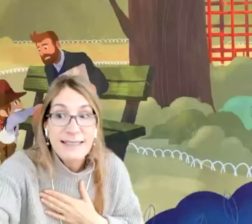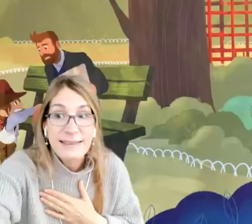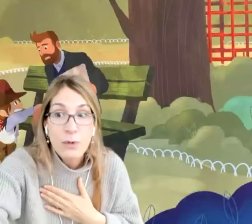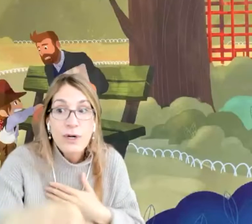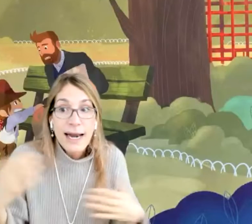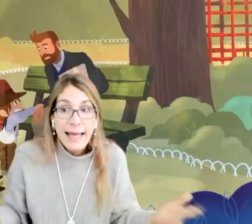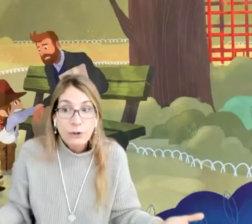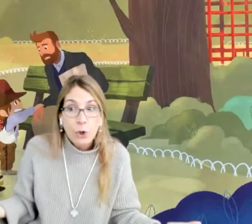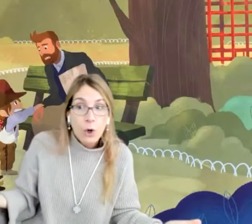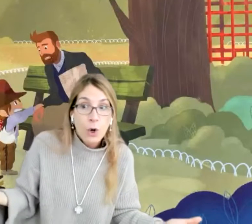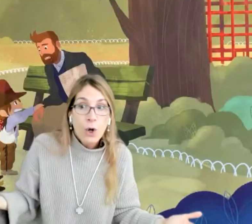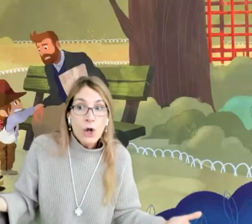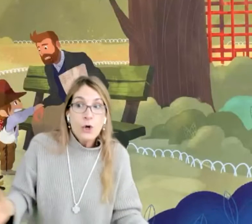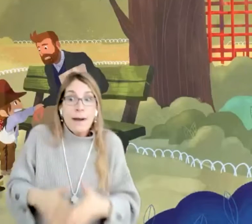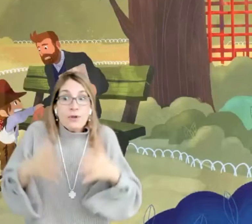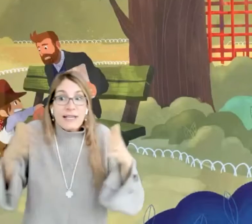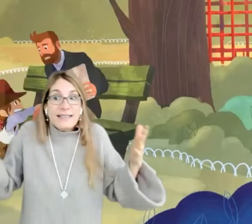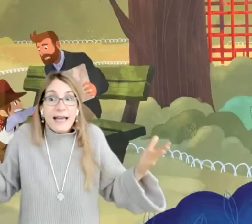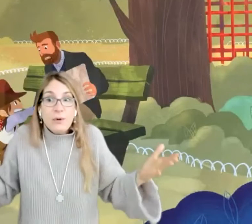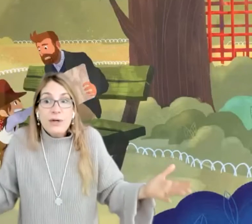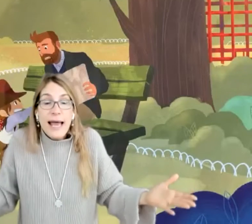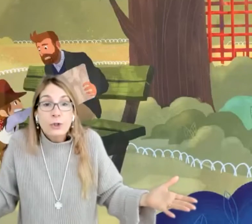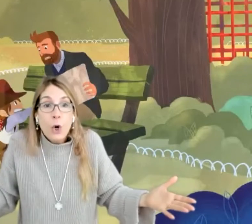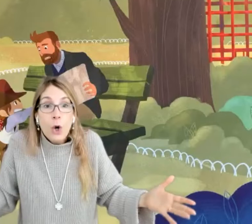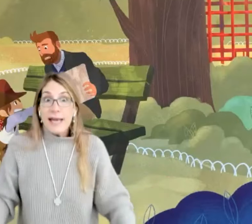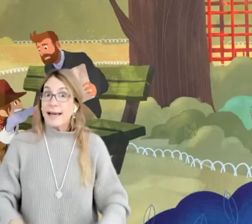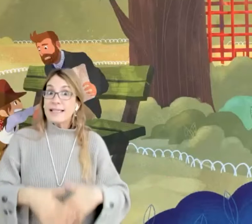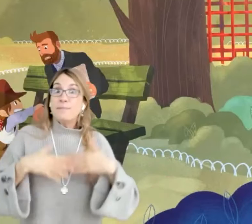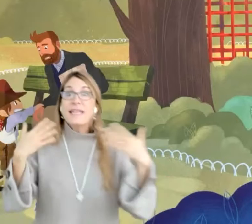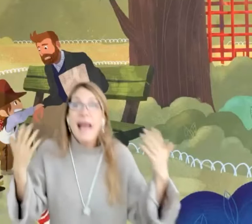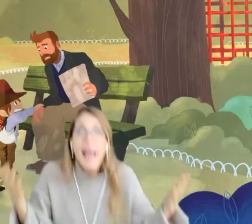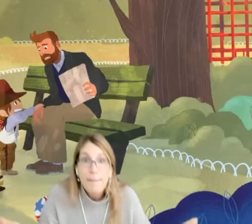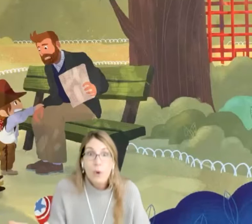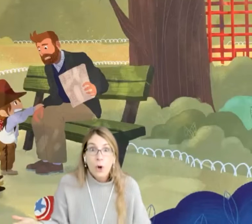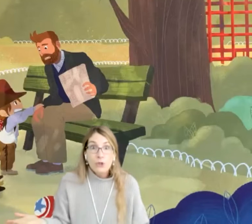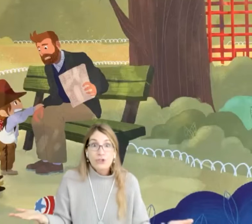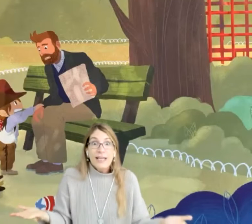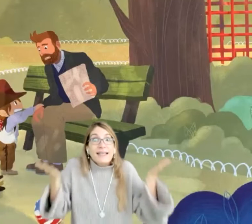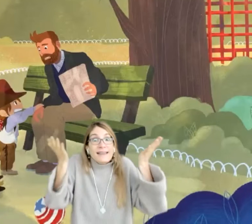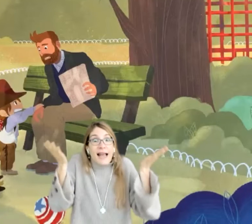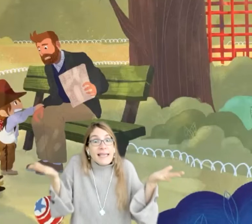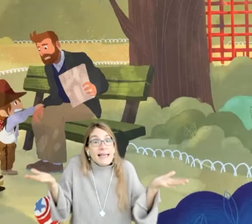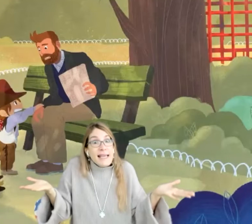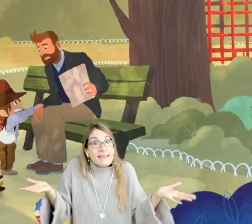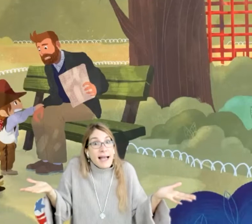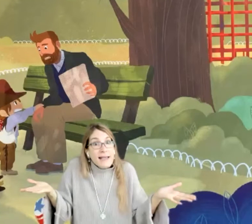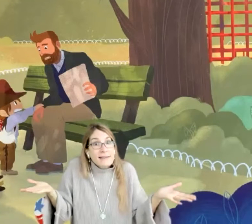sentar un rato? Nos vamos a sentar un rato. Respiramos. Te tranquilizas.